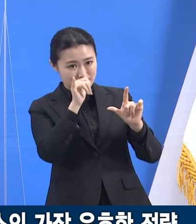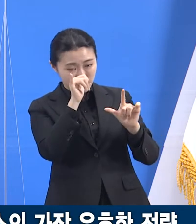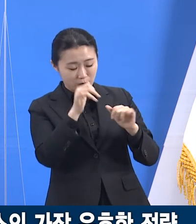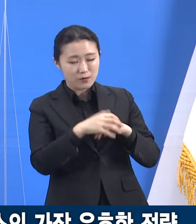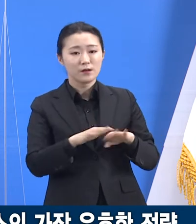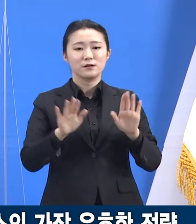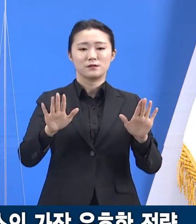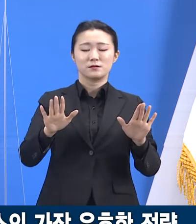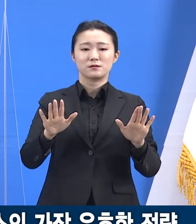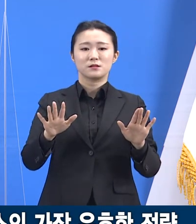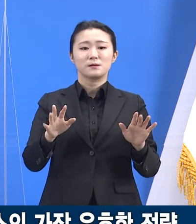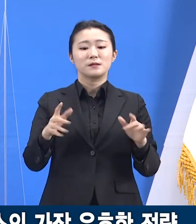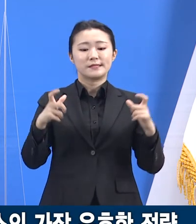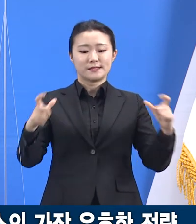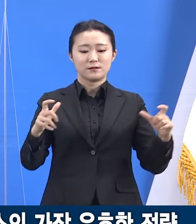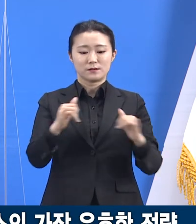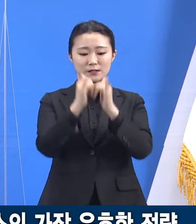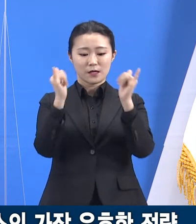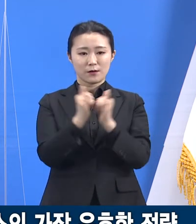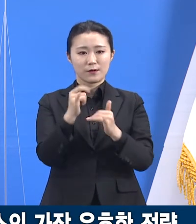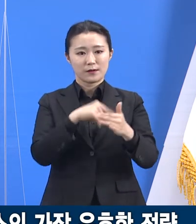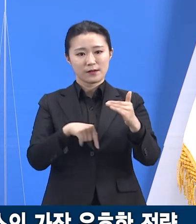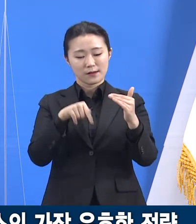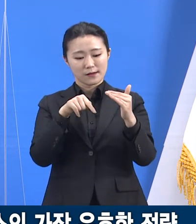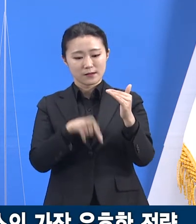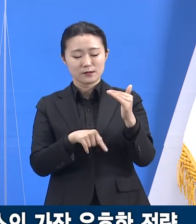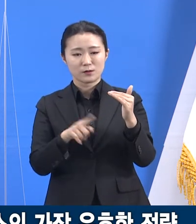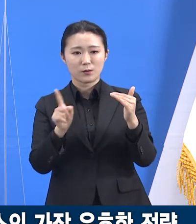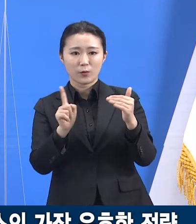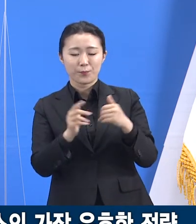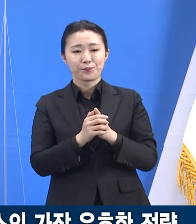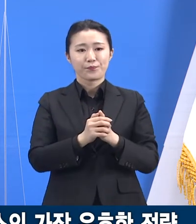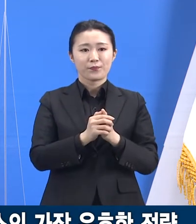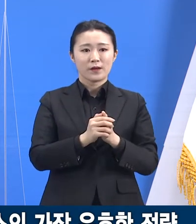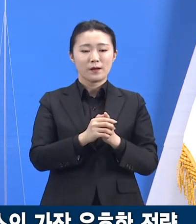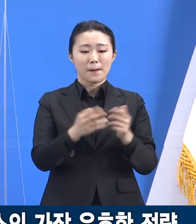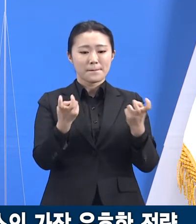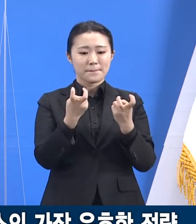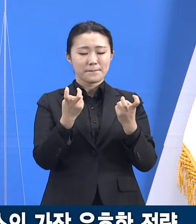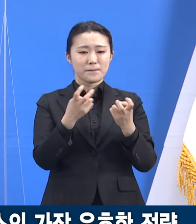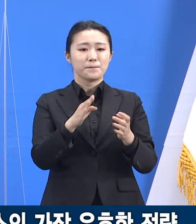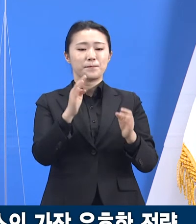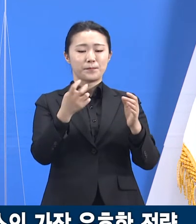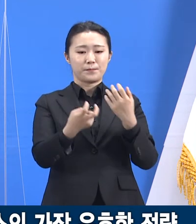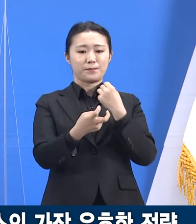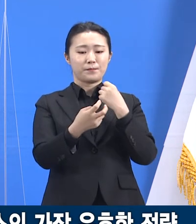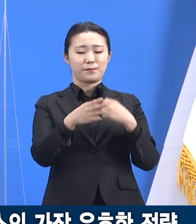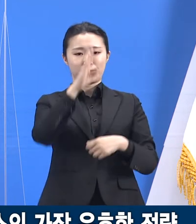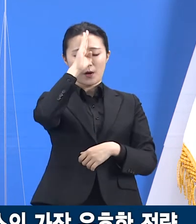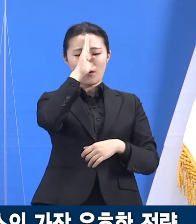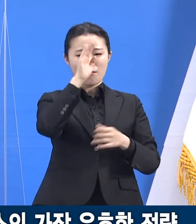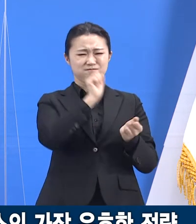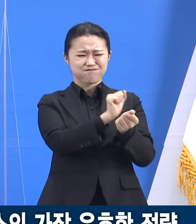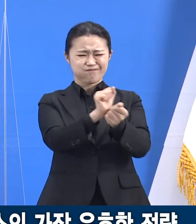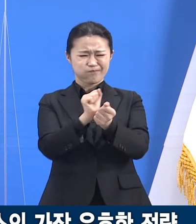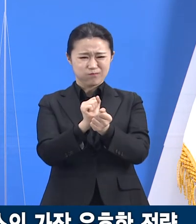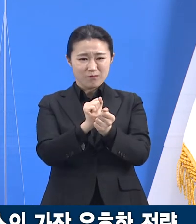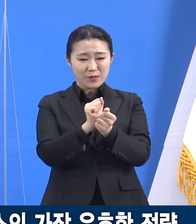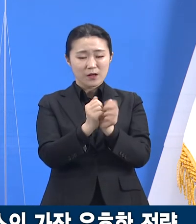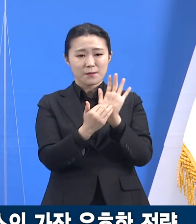가장 유효한 전략은 유증상자 조기 발견입니다. 2021년 상반기